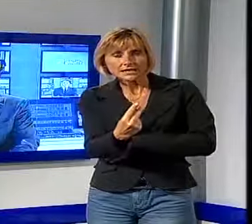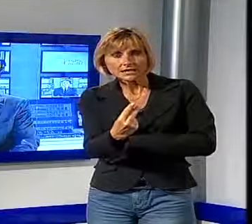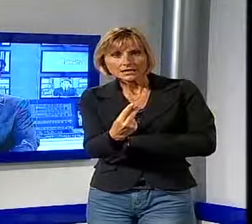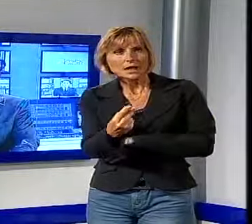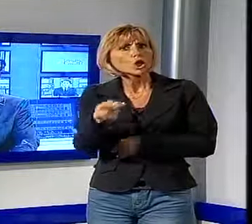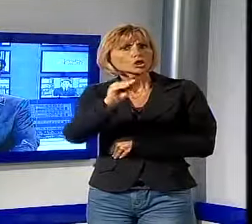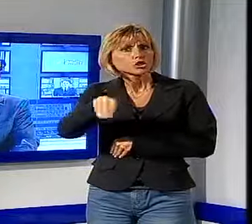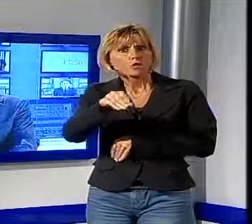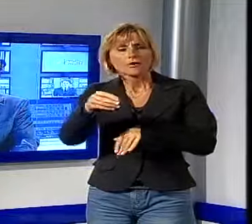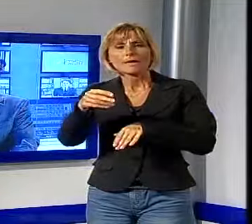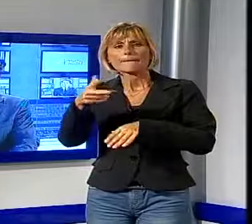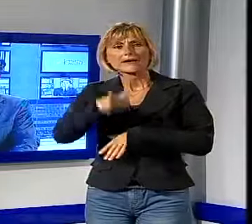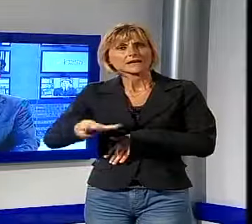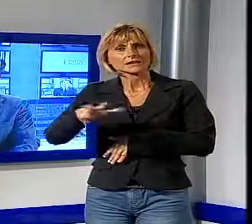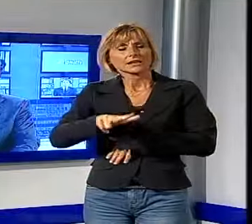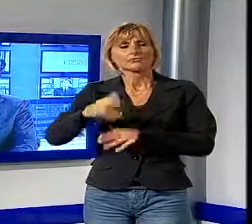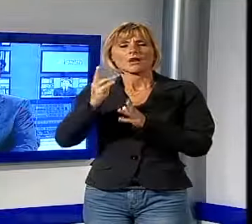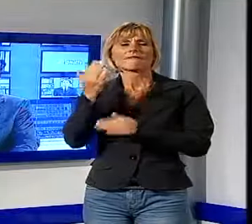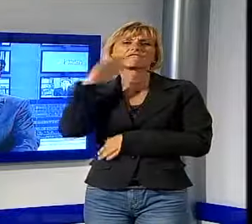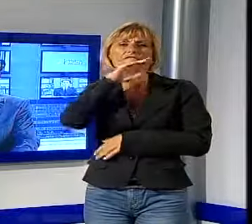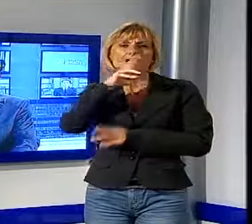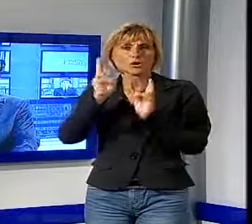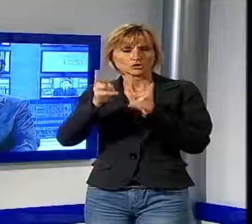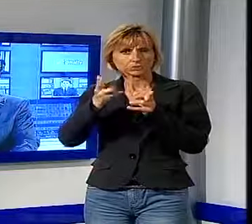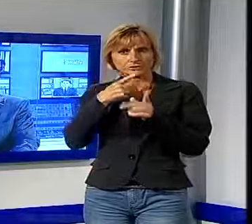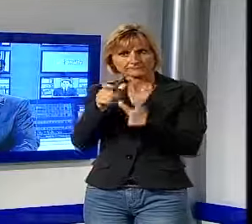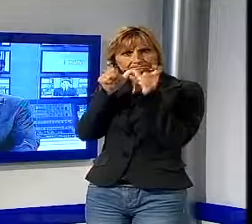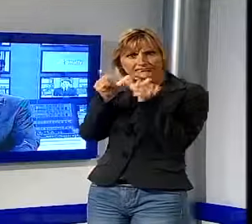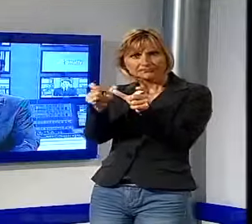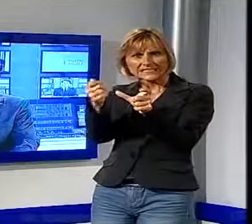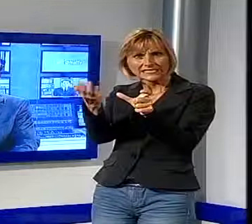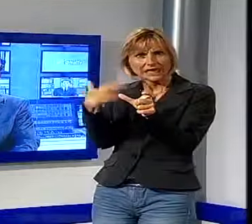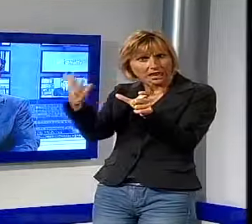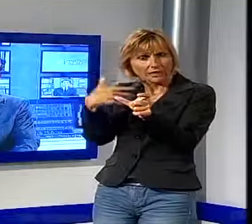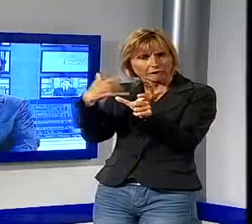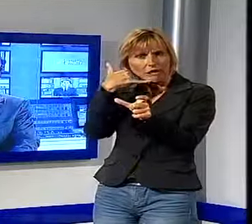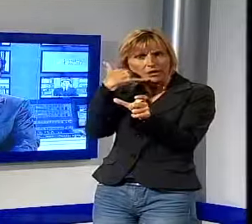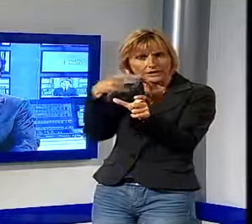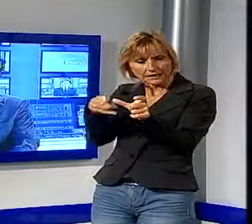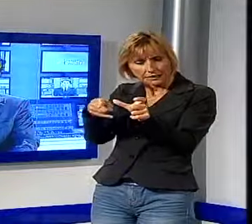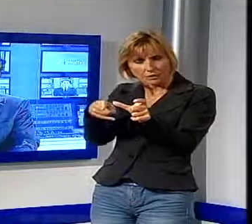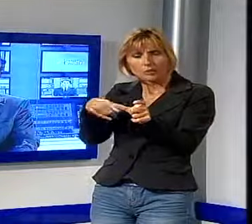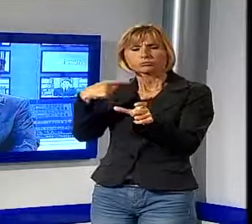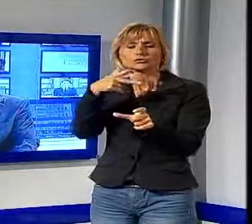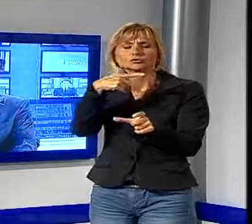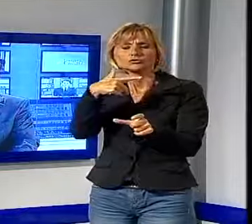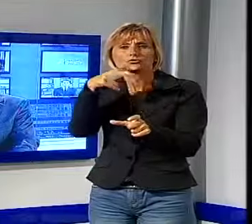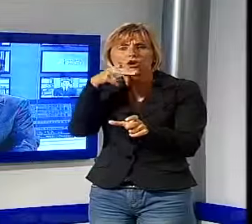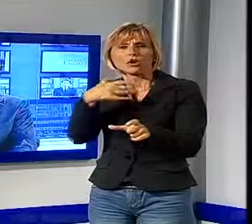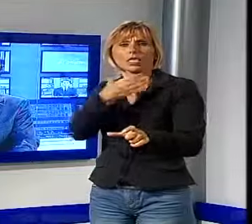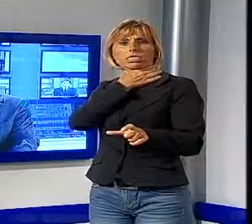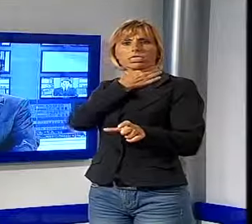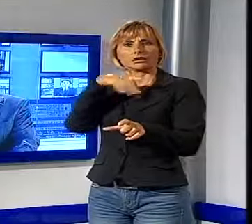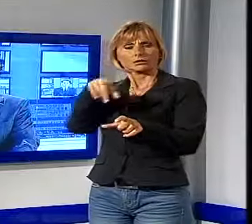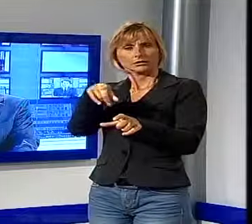Campo di Marte, intimandole di consegnarle il telefonino. La donna ha anche afferrato la ragazza per il collo, poi è